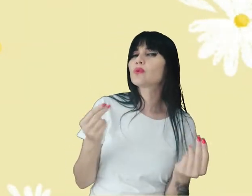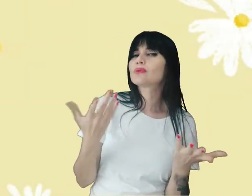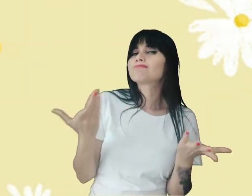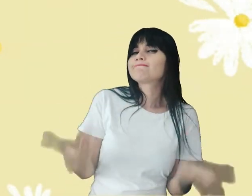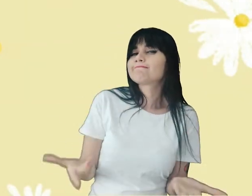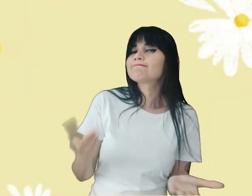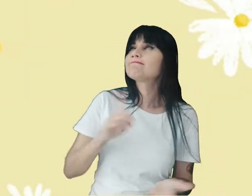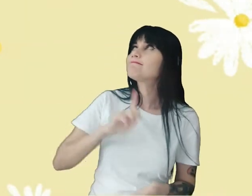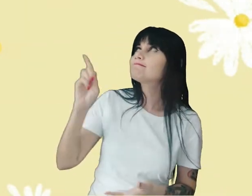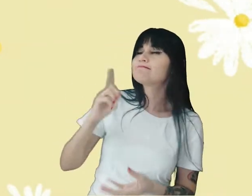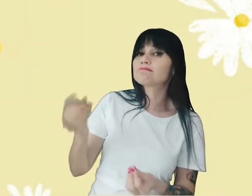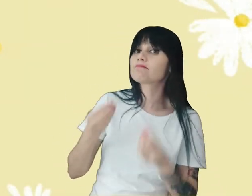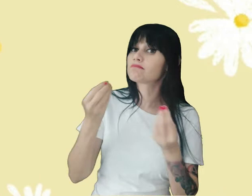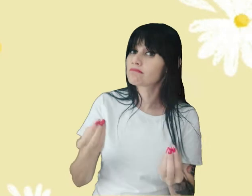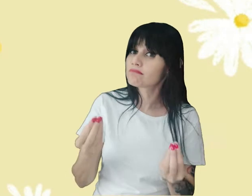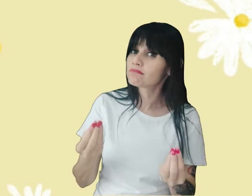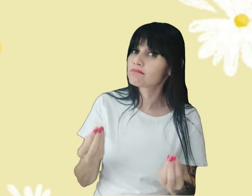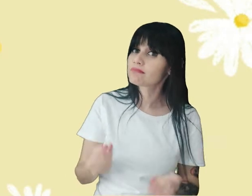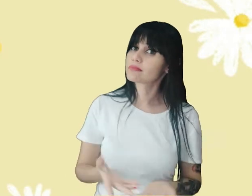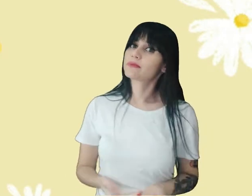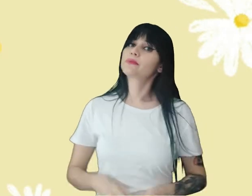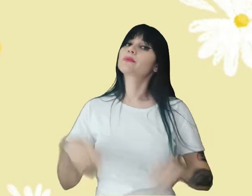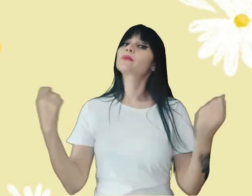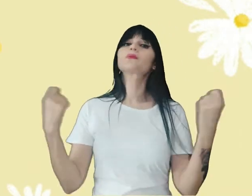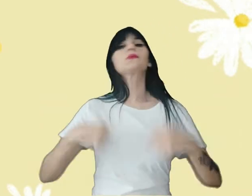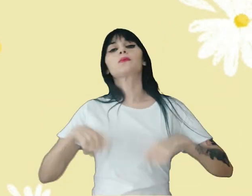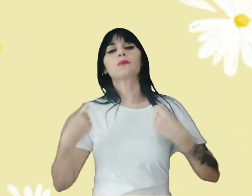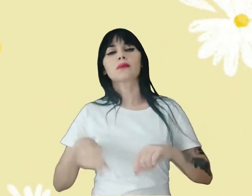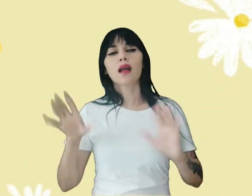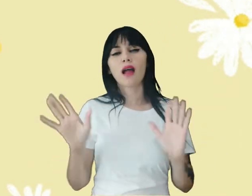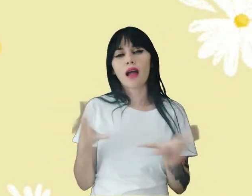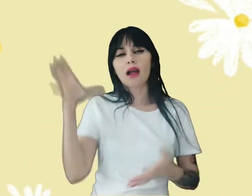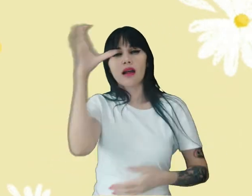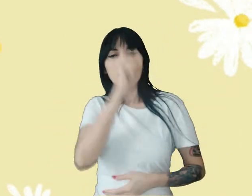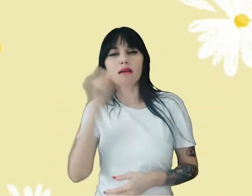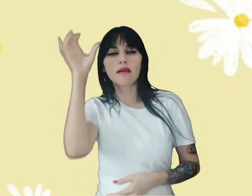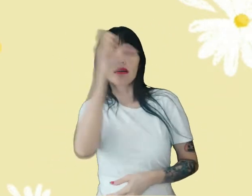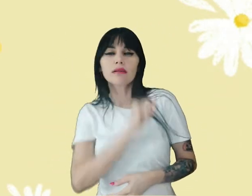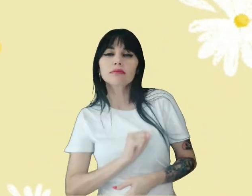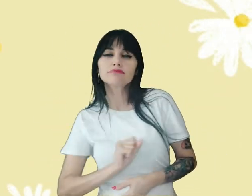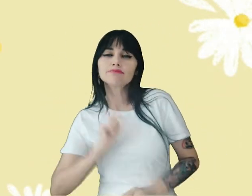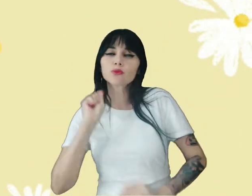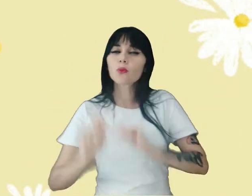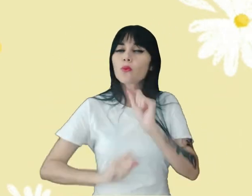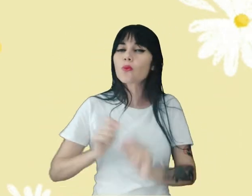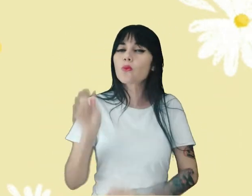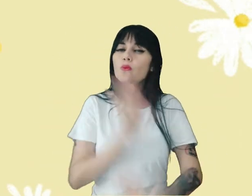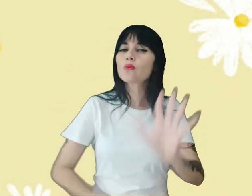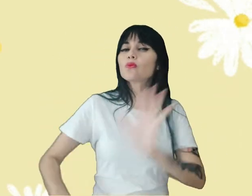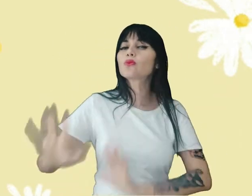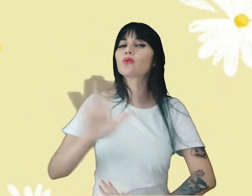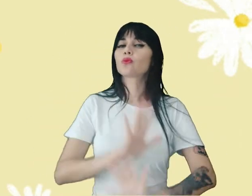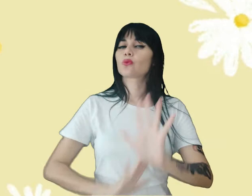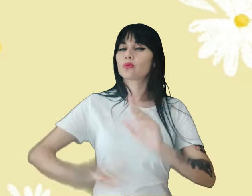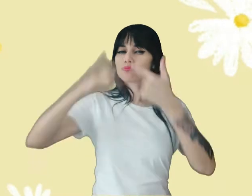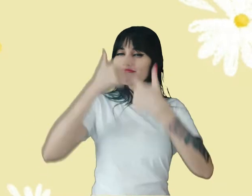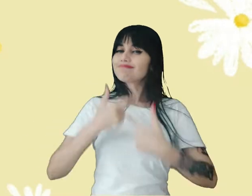te deu Então vamos agora Aprender Como cuidar Como cuidar Corpo